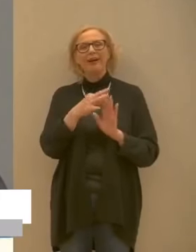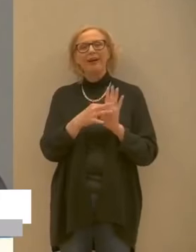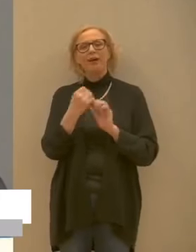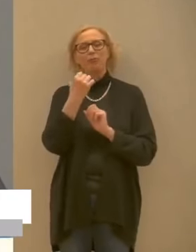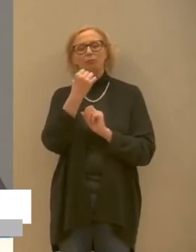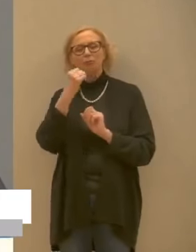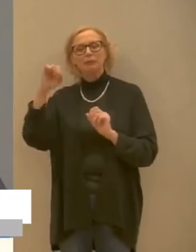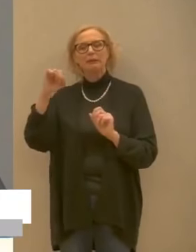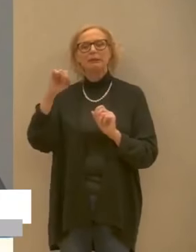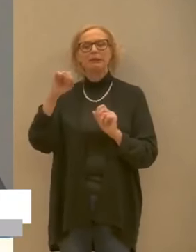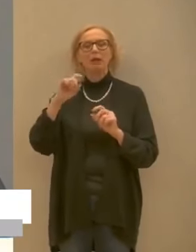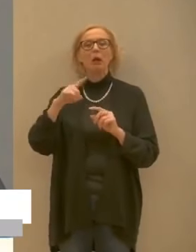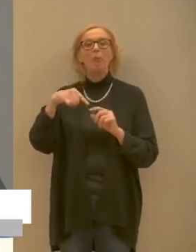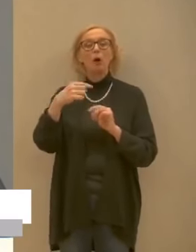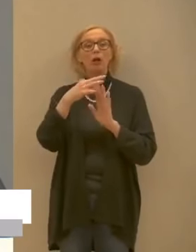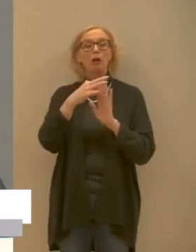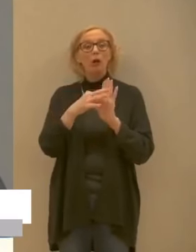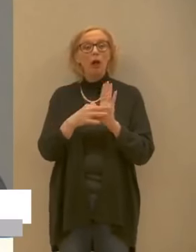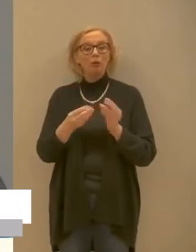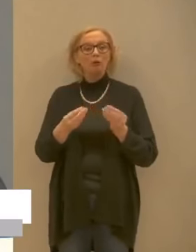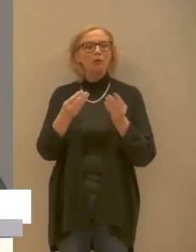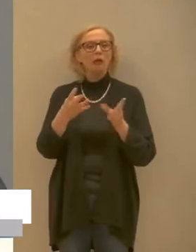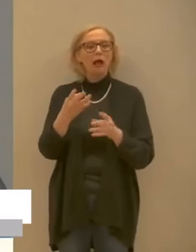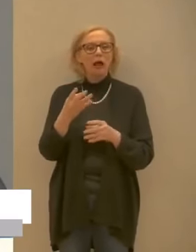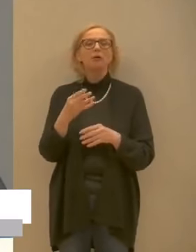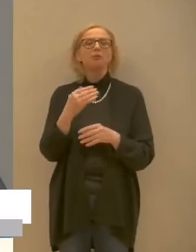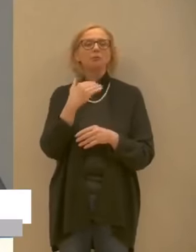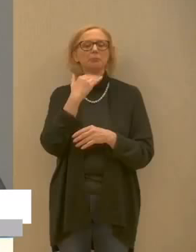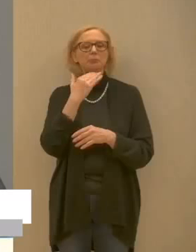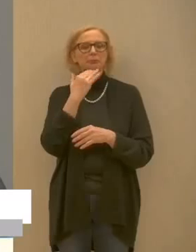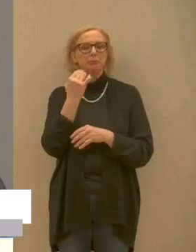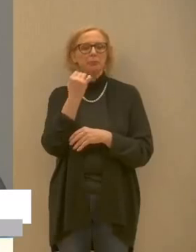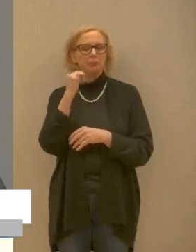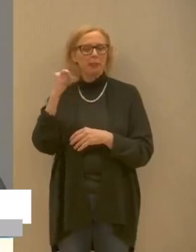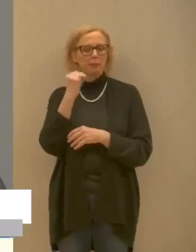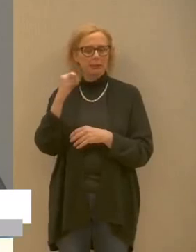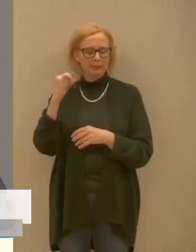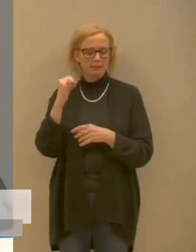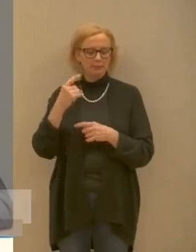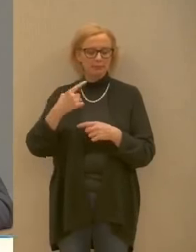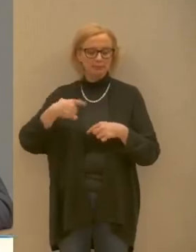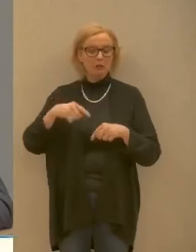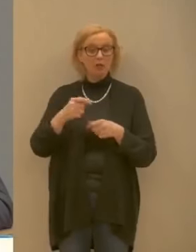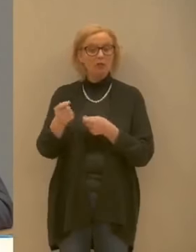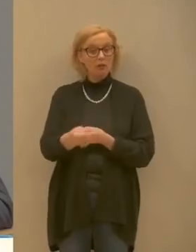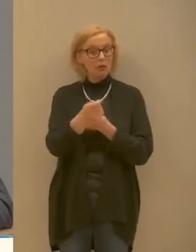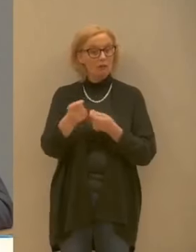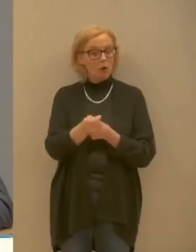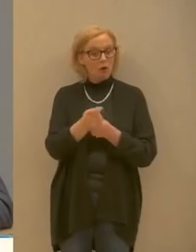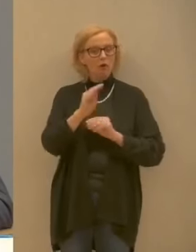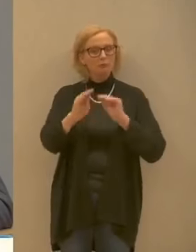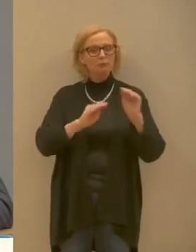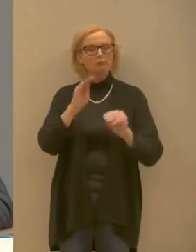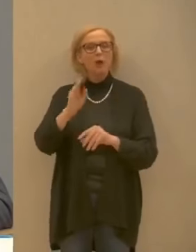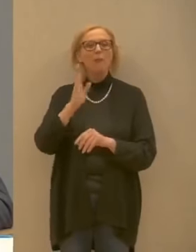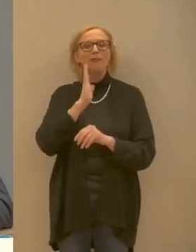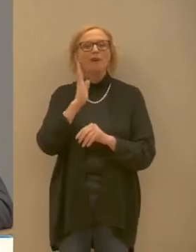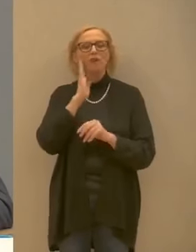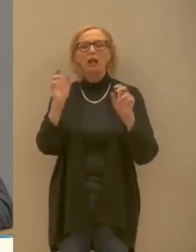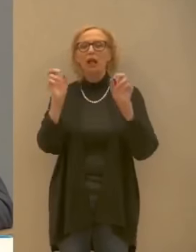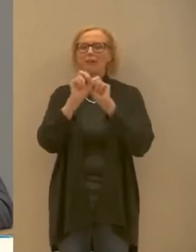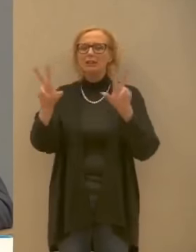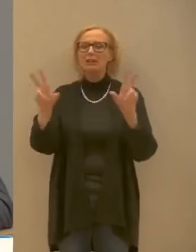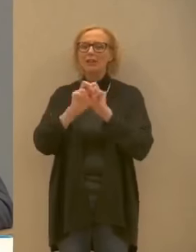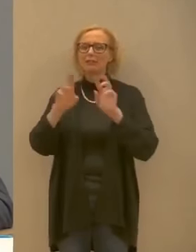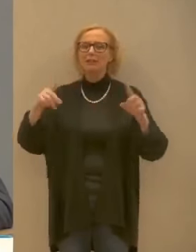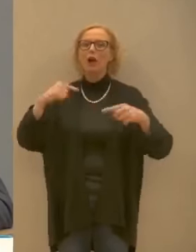alle direttive che vengono date. Quindi abbiamo chiesto ai nostri vigili del fuoco di fare questi messaggi chiari